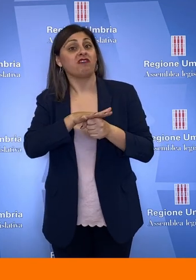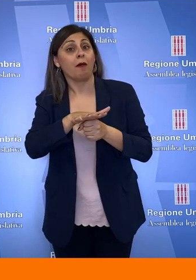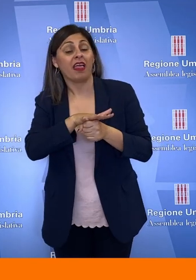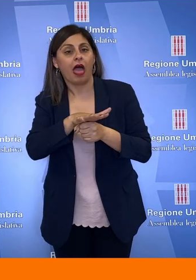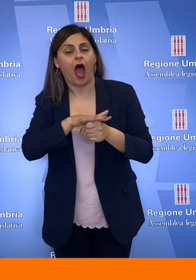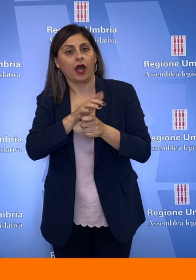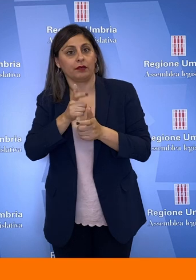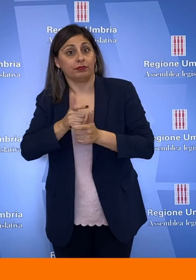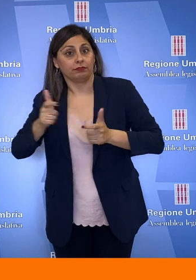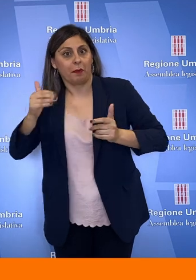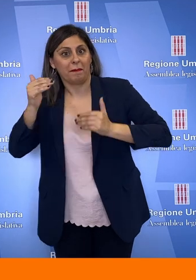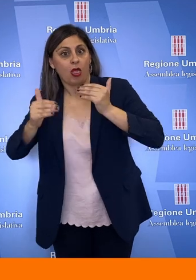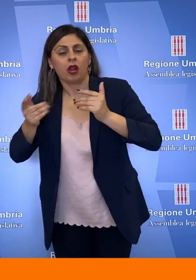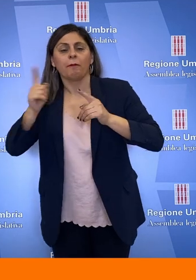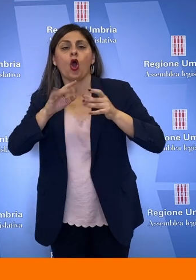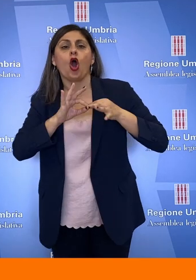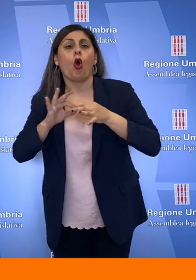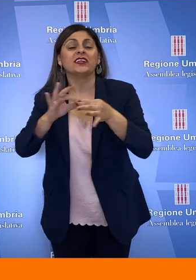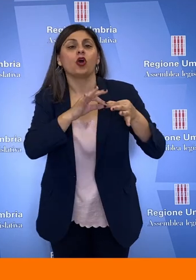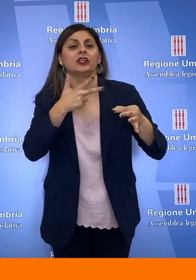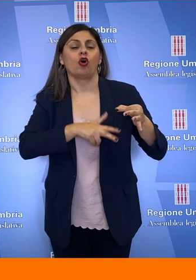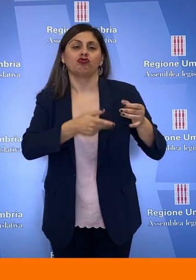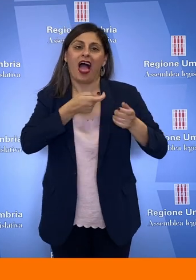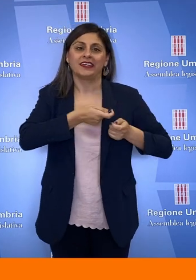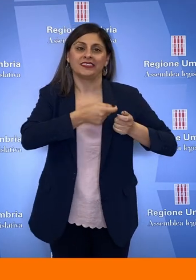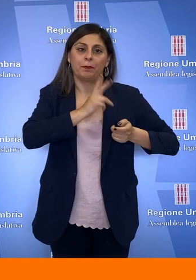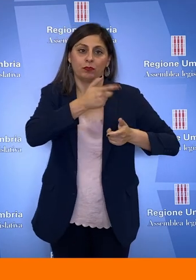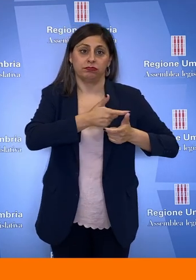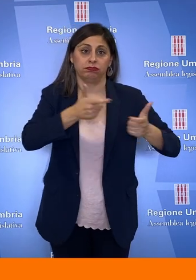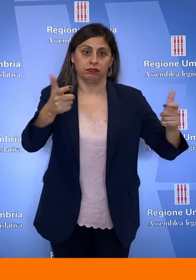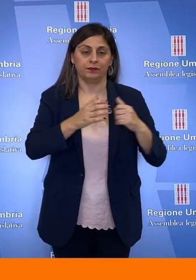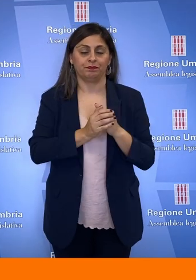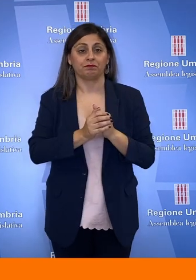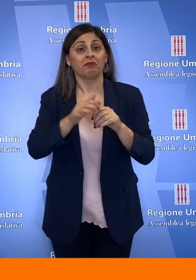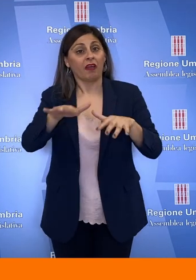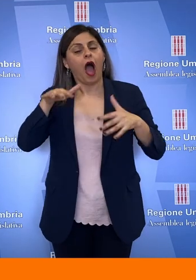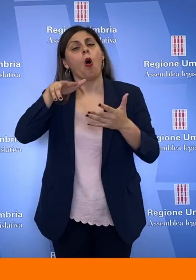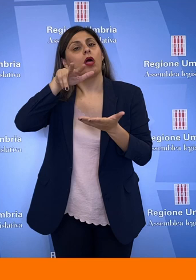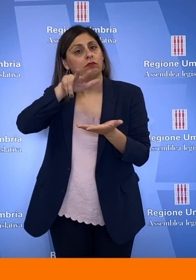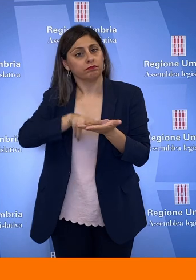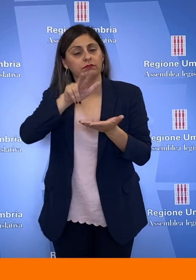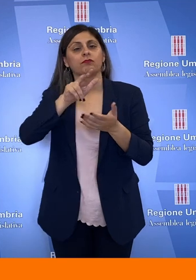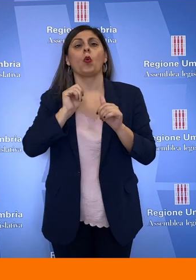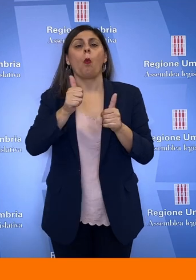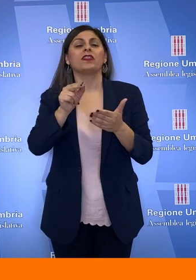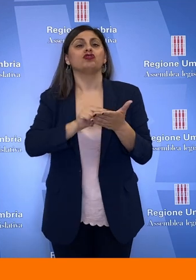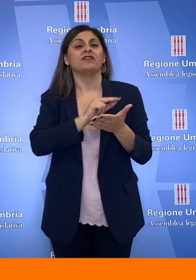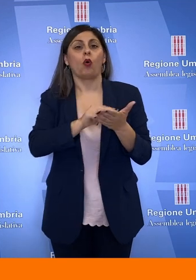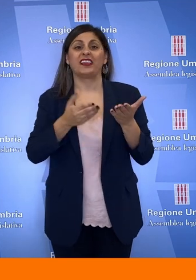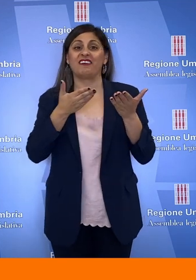familiari e per incentivare la coesione sociale. L'Aula ha approvato anche, con gli 11 voti